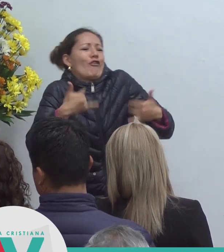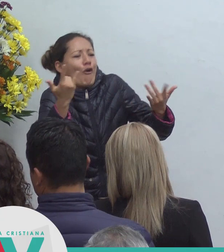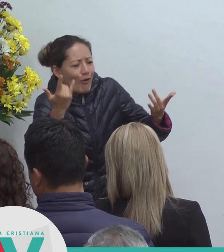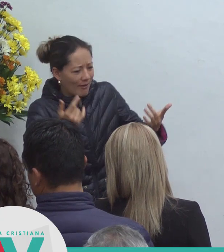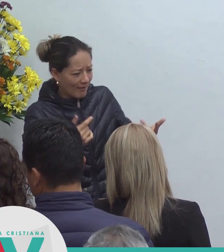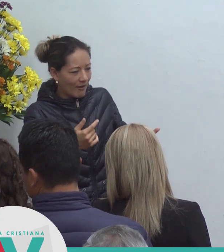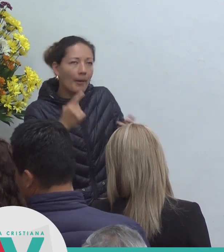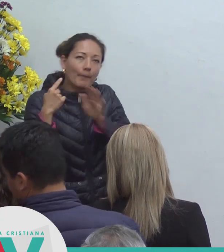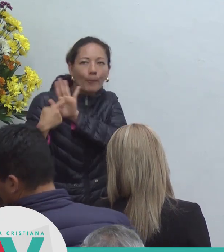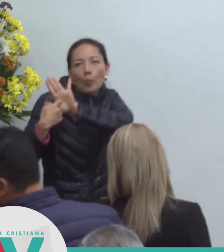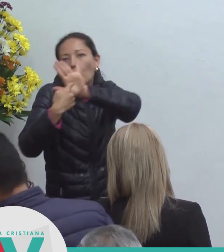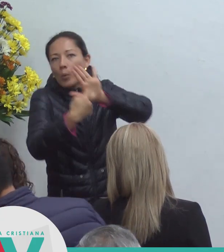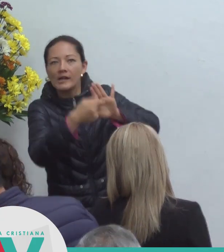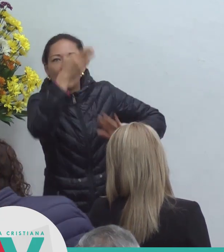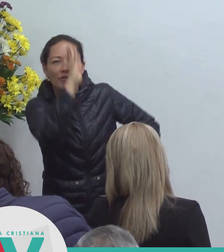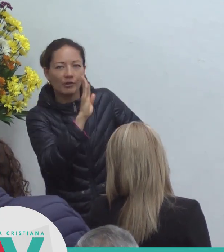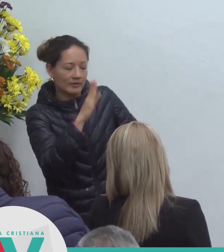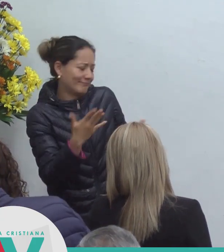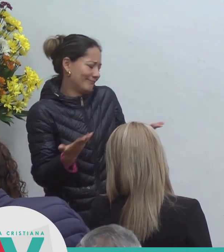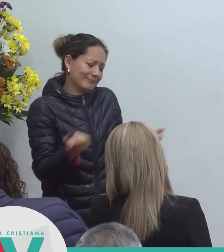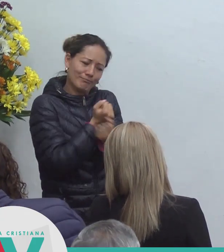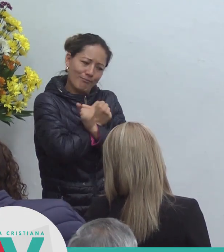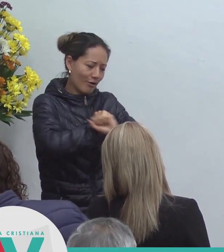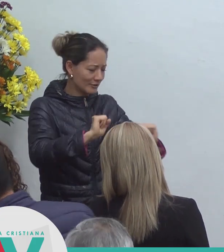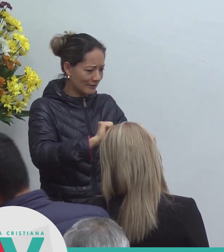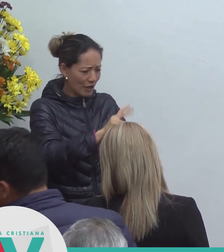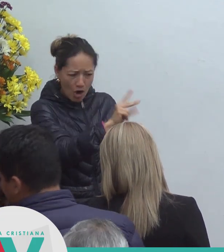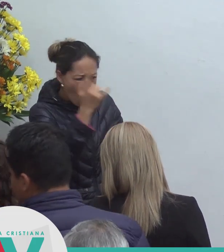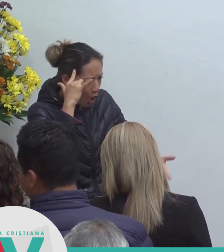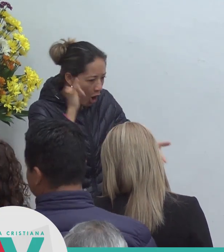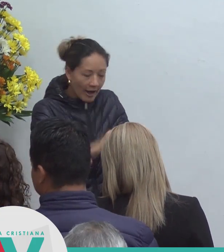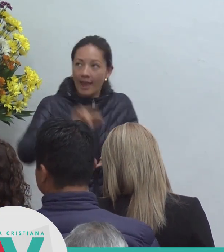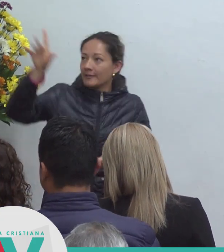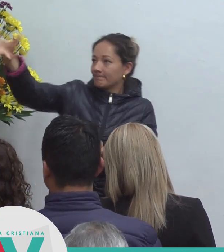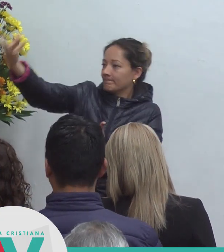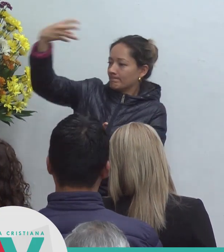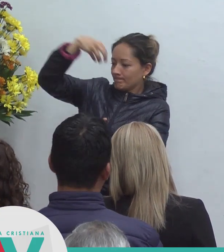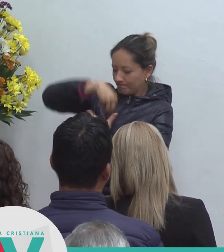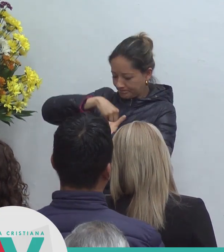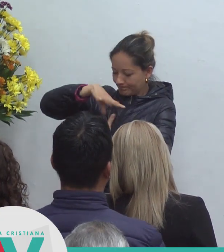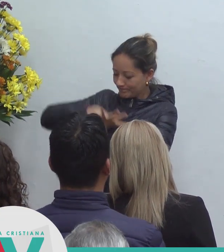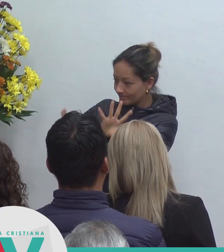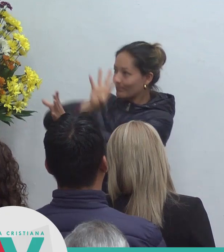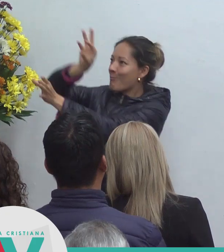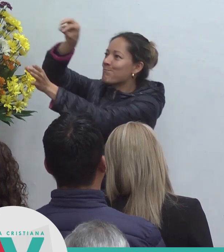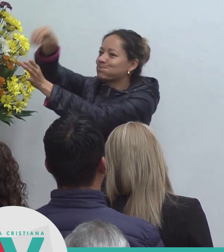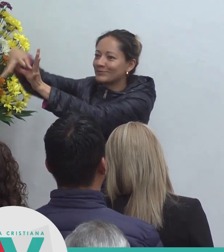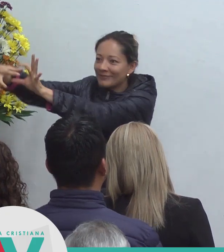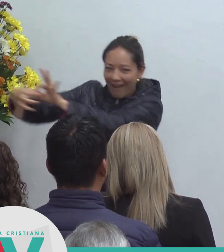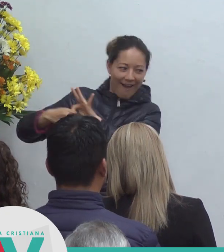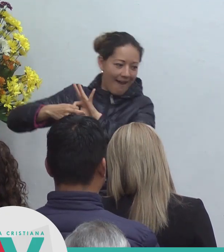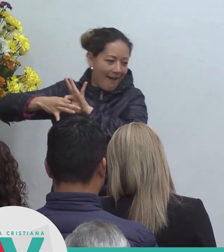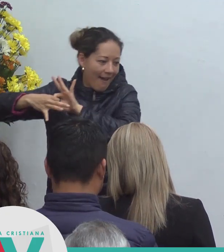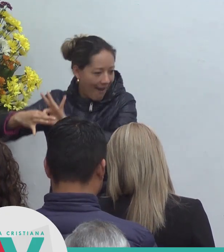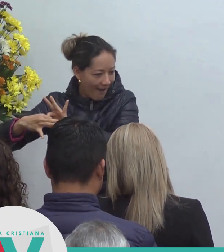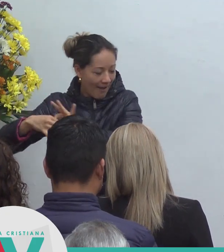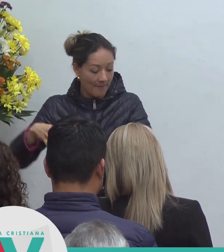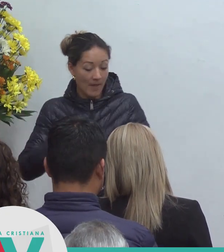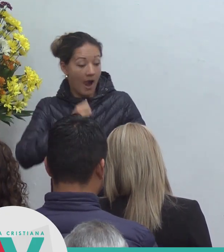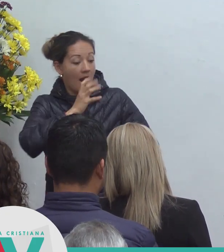muéstranos al padre no crees que yo soy en el padre y el padre en mí las palabras que yo os hablo no las